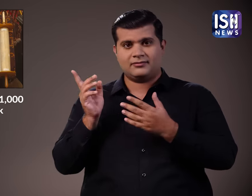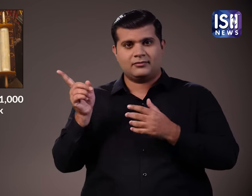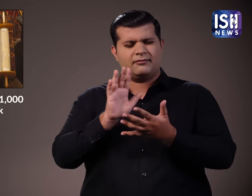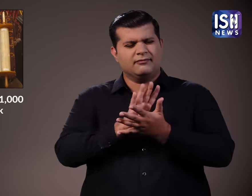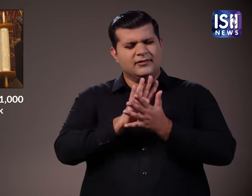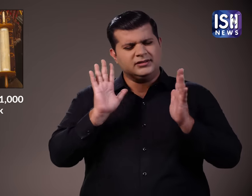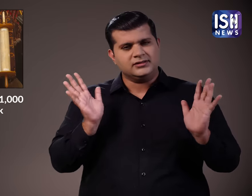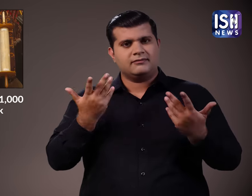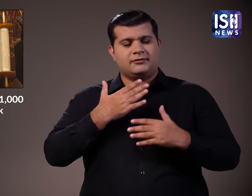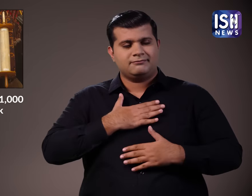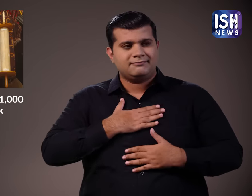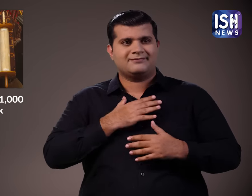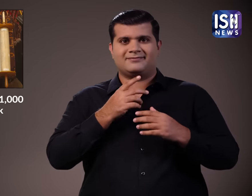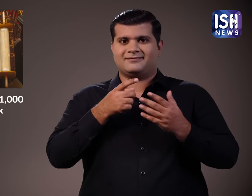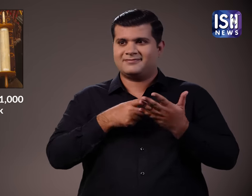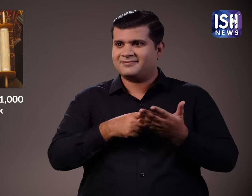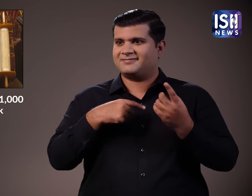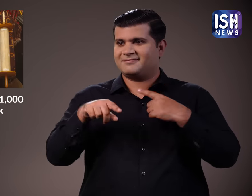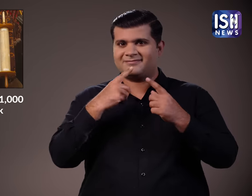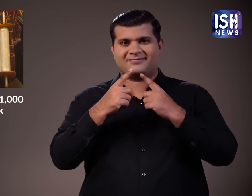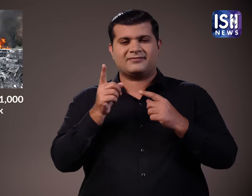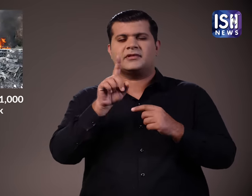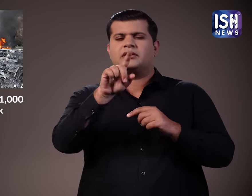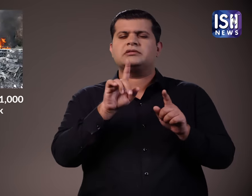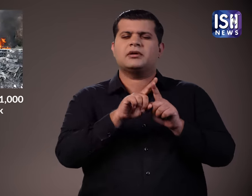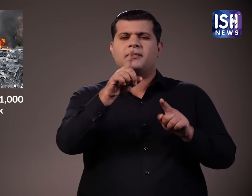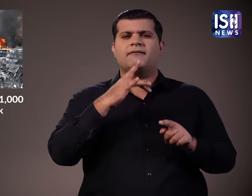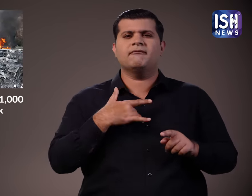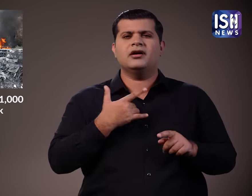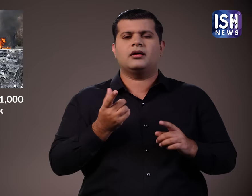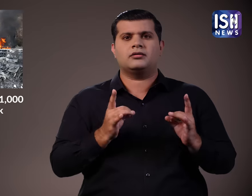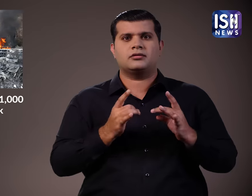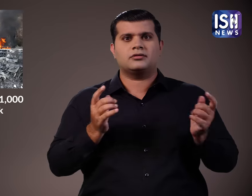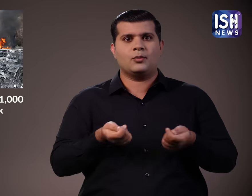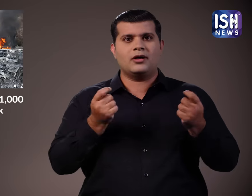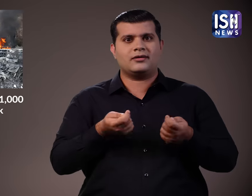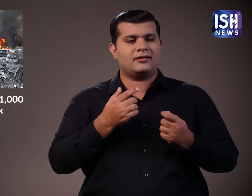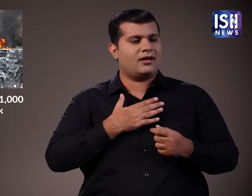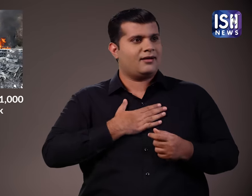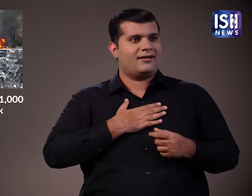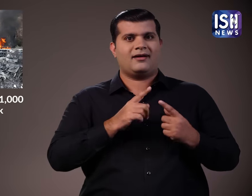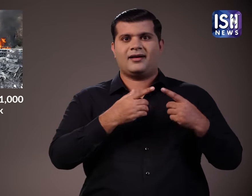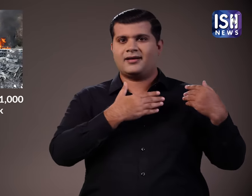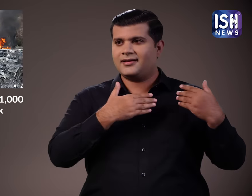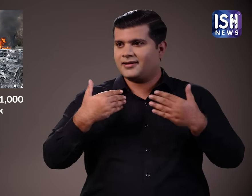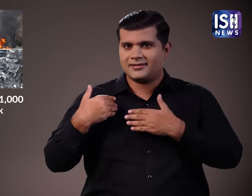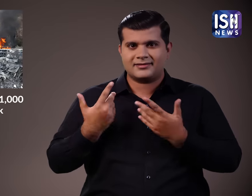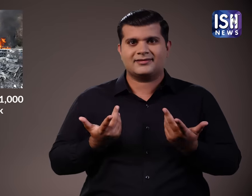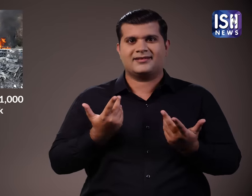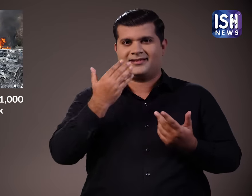अगर हमारे तेवहारों जैसे दिवाली, इद या क्रिस्मिस के दिन